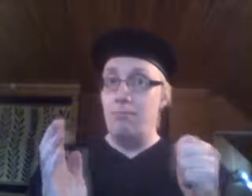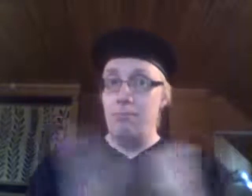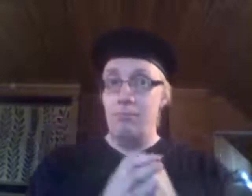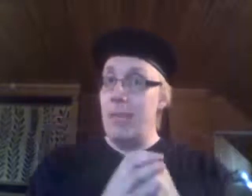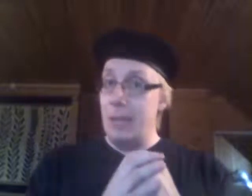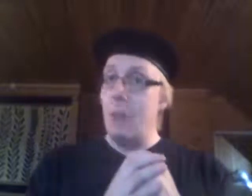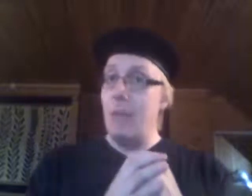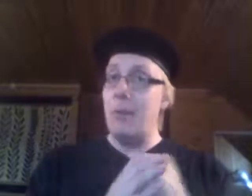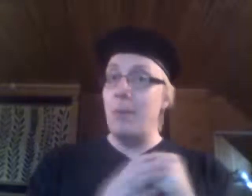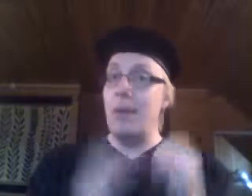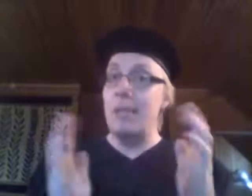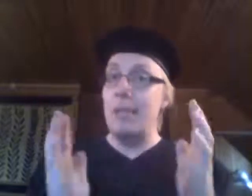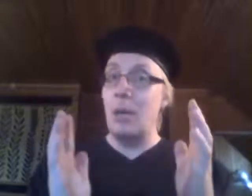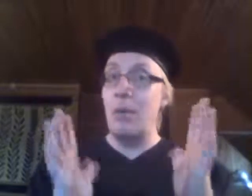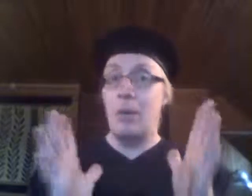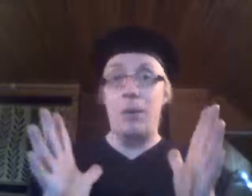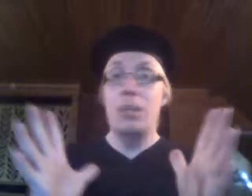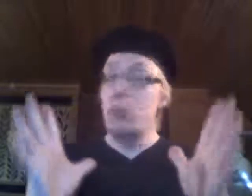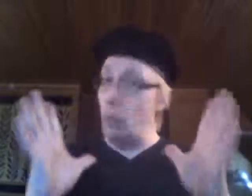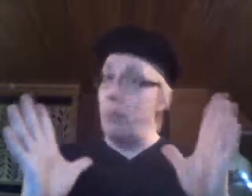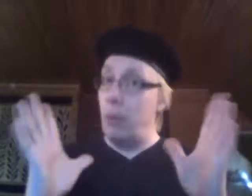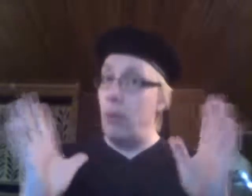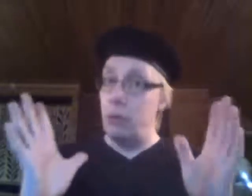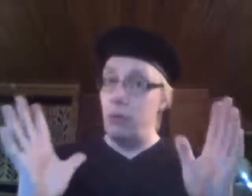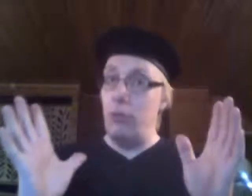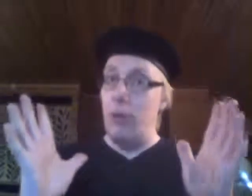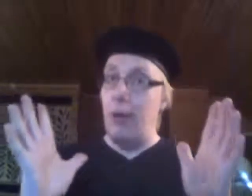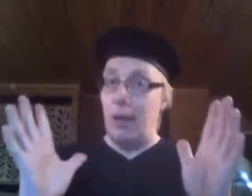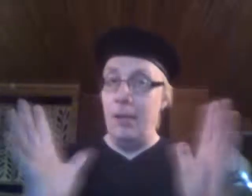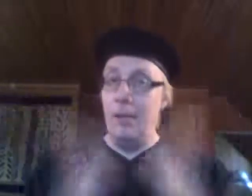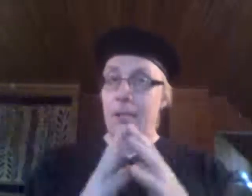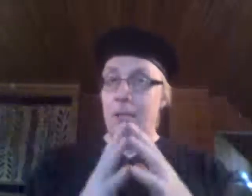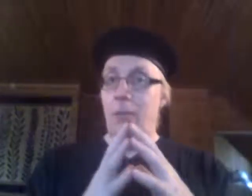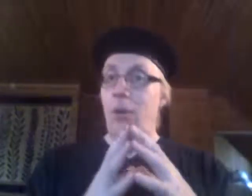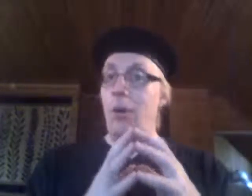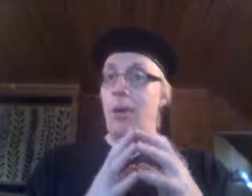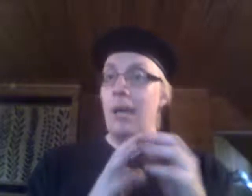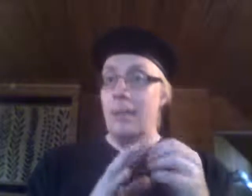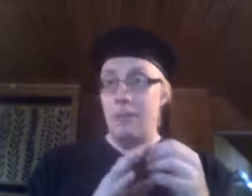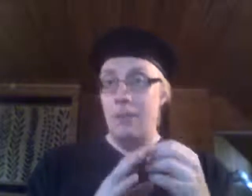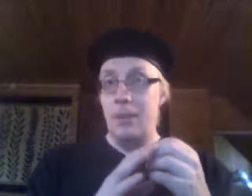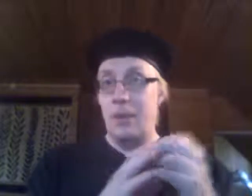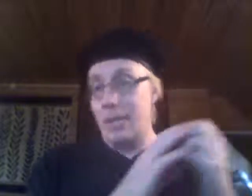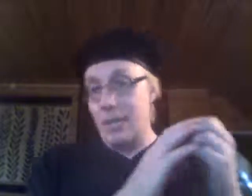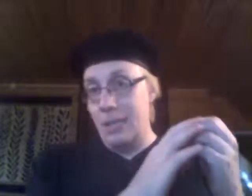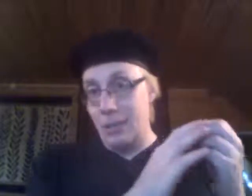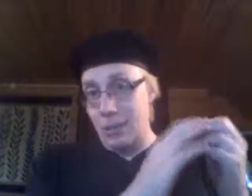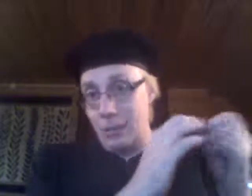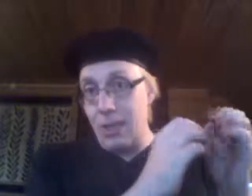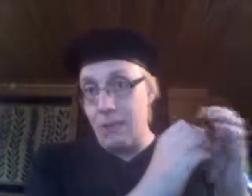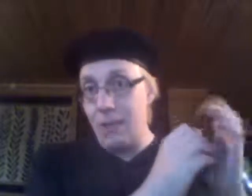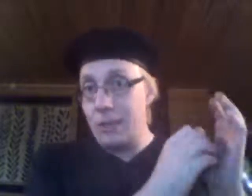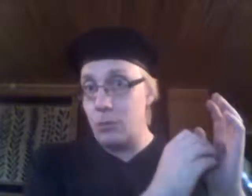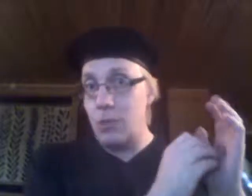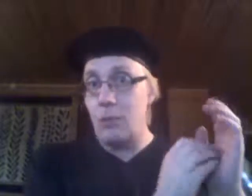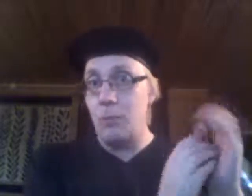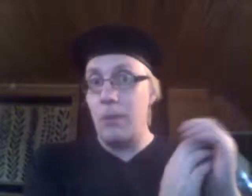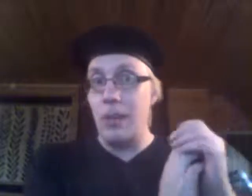ei niitä ole varma kannattaako varoa. Trump töös on paha. Se voi olla, että kaikki soidiskaanin vastustajat rupeaa vähän